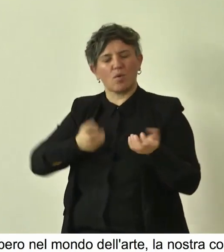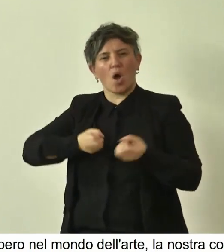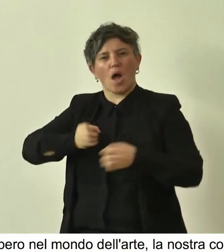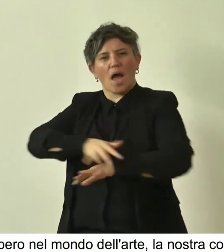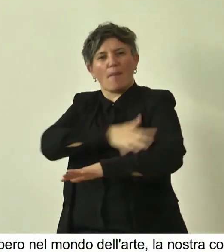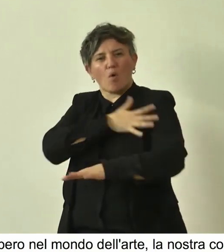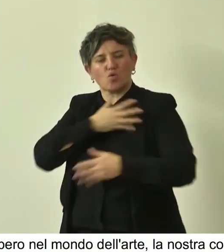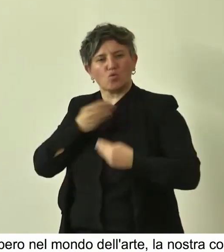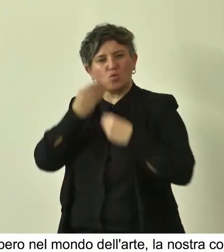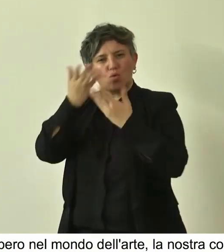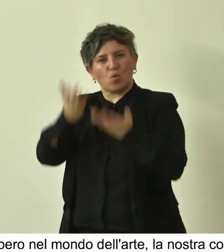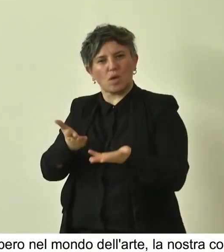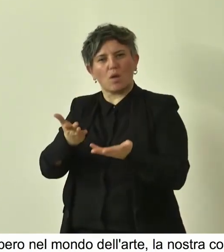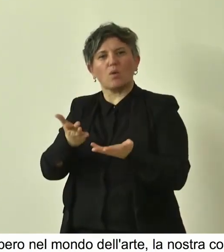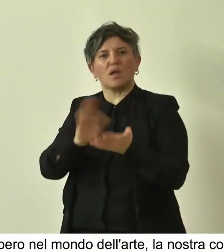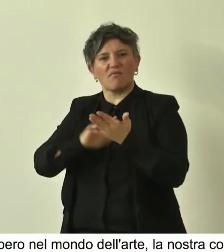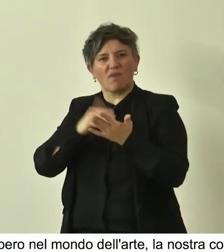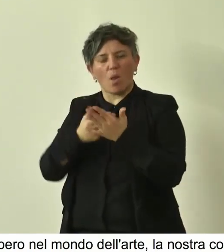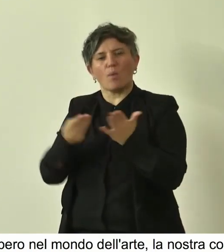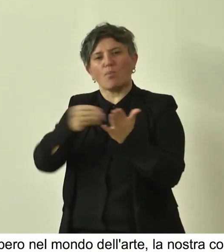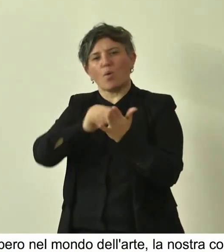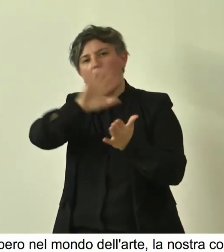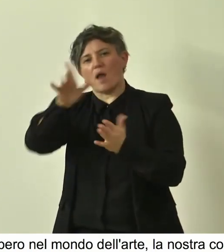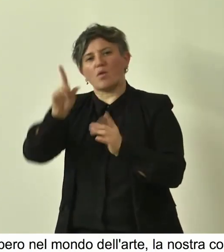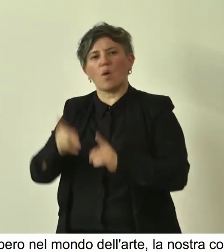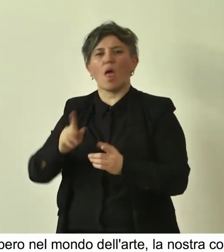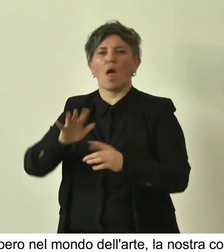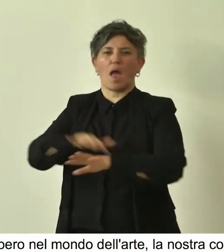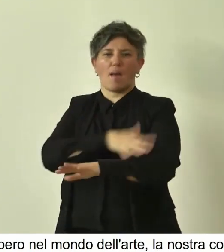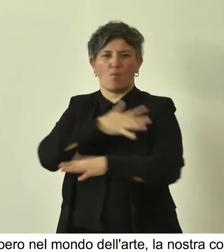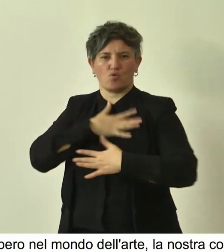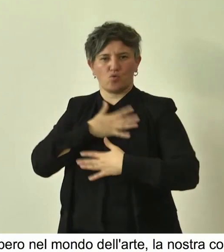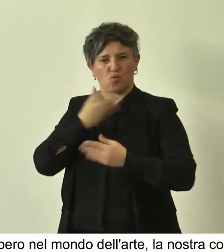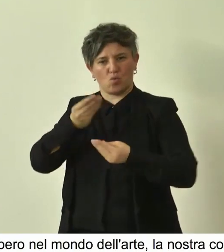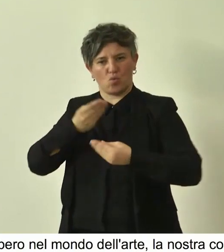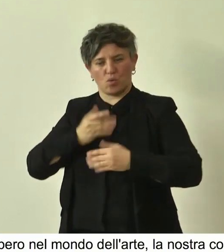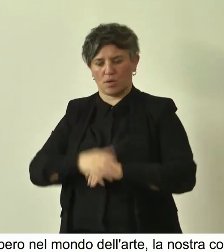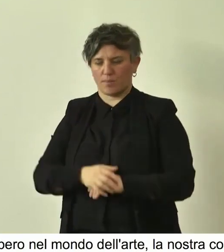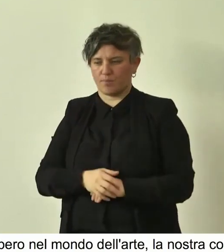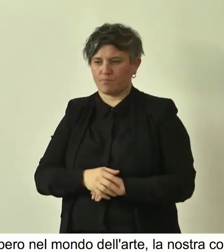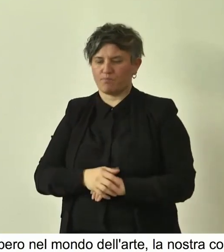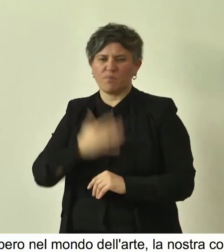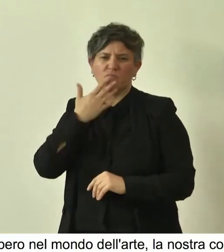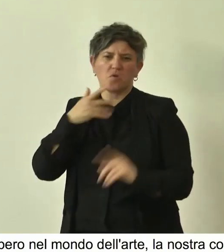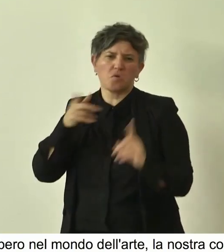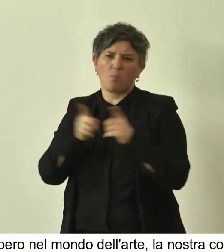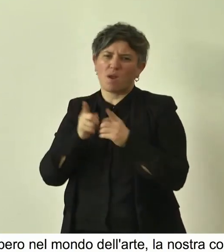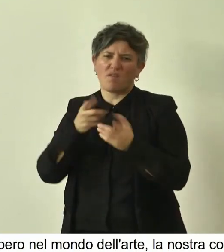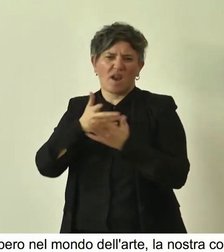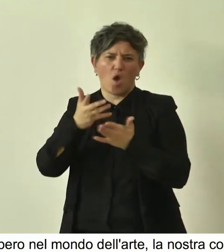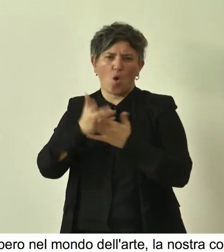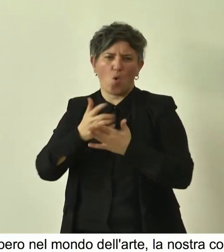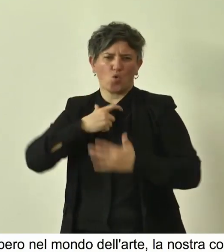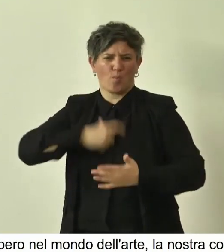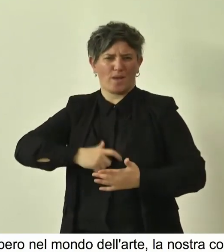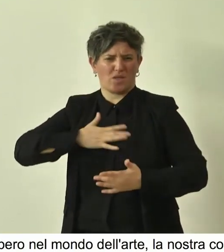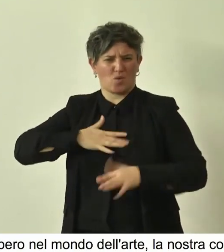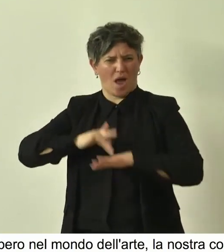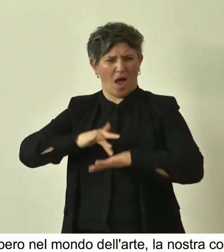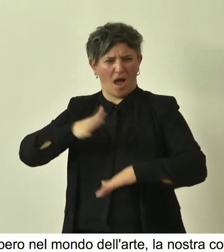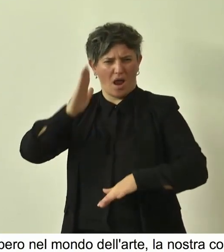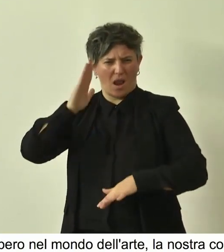emotivo è un valore molto importante. Faccio un breve racconto di un'esperienza personale.